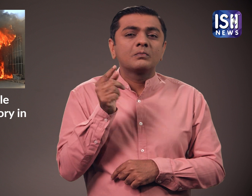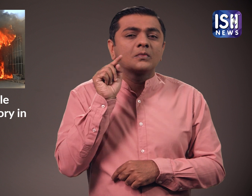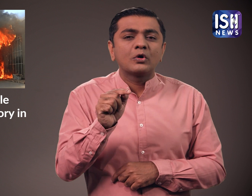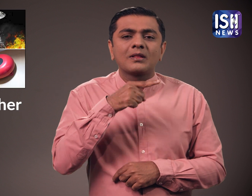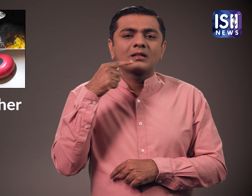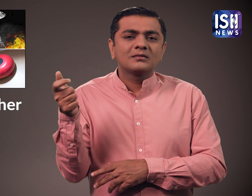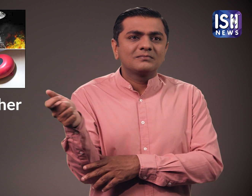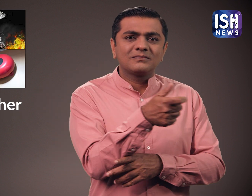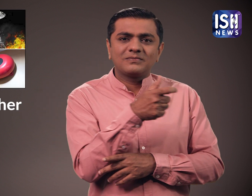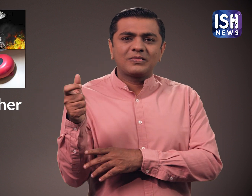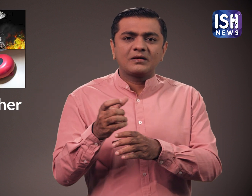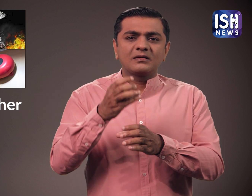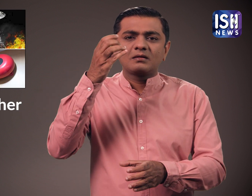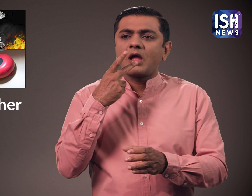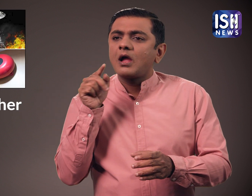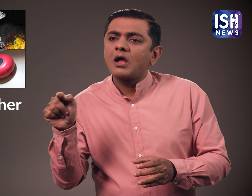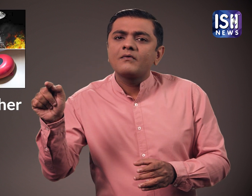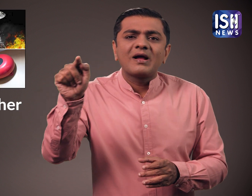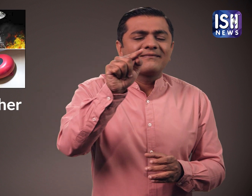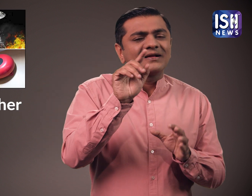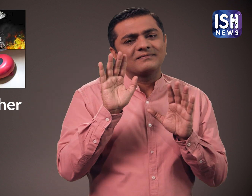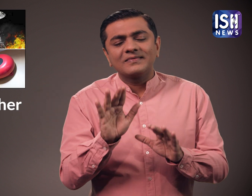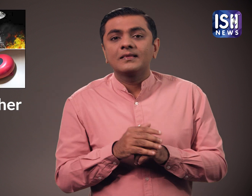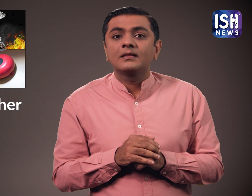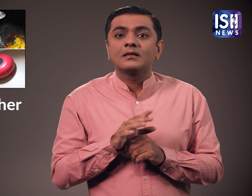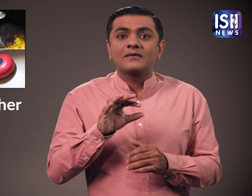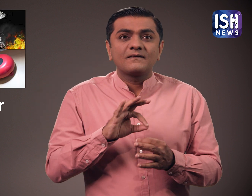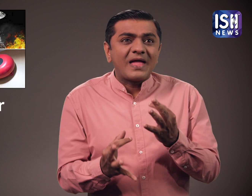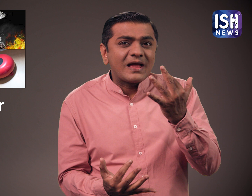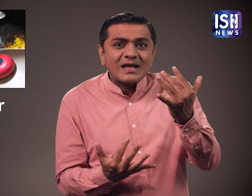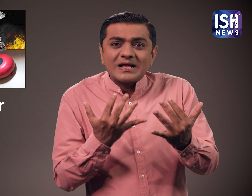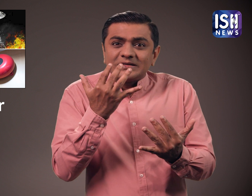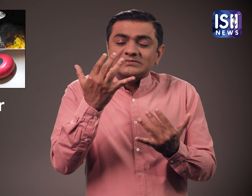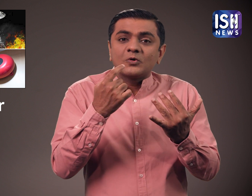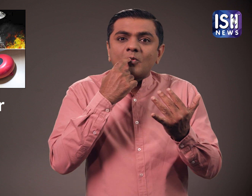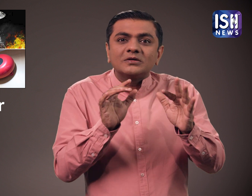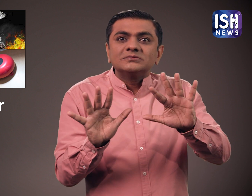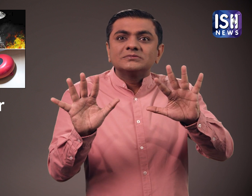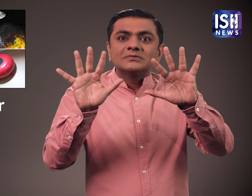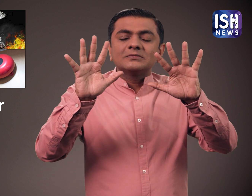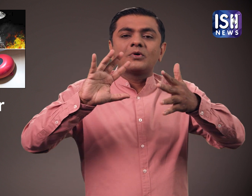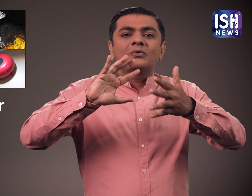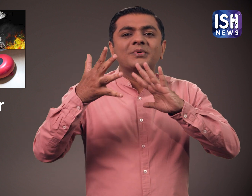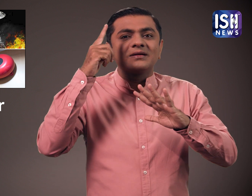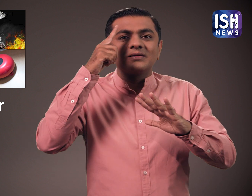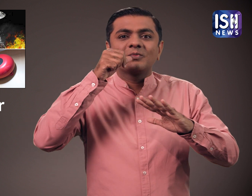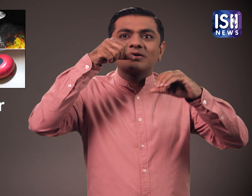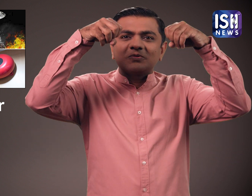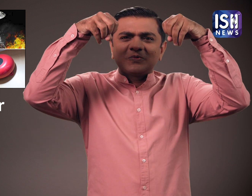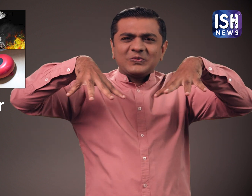कि आग पुजाने वाले यंत्र थे और काम कर रहे थे। हाला कि स्मोक डिक्टेक्टर और